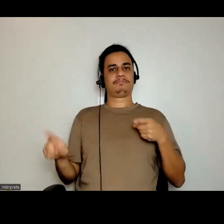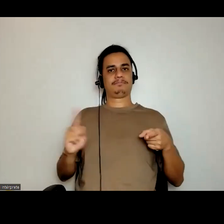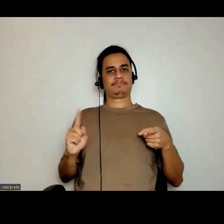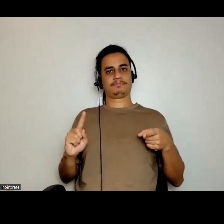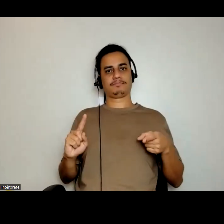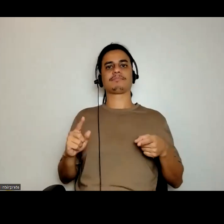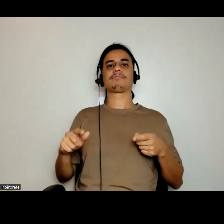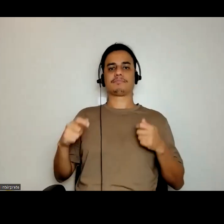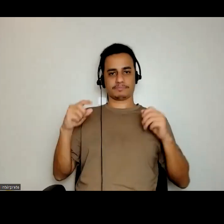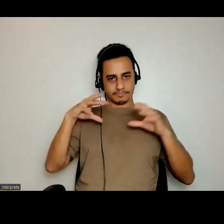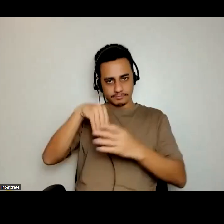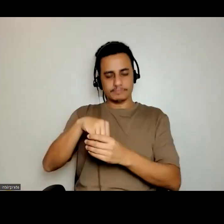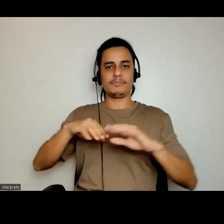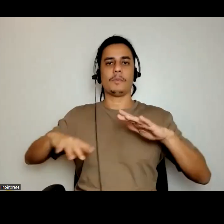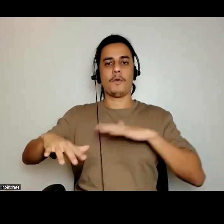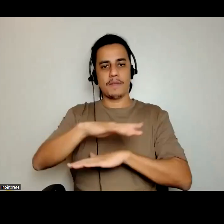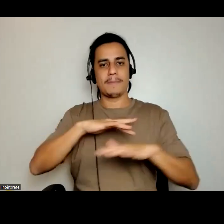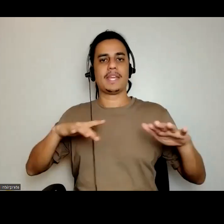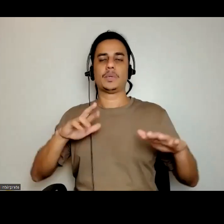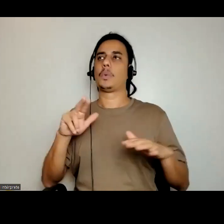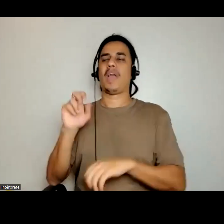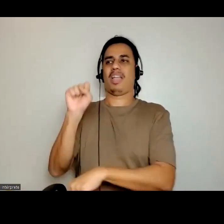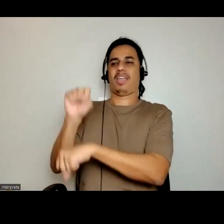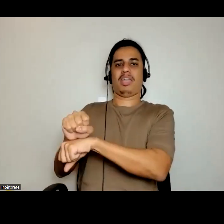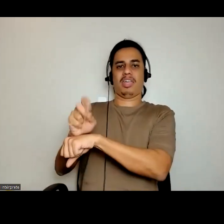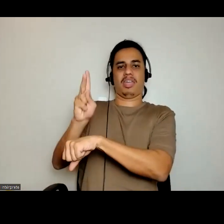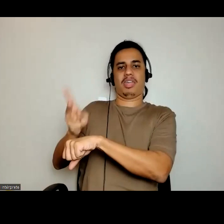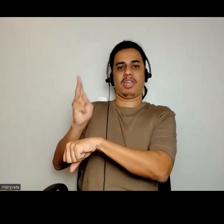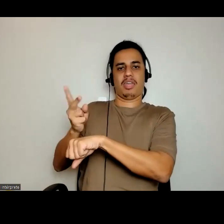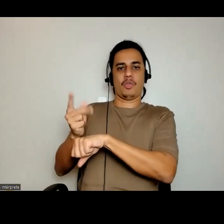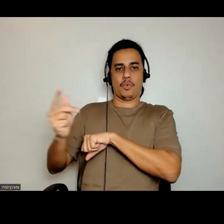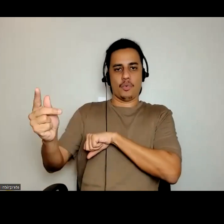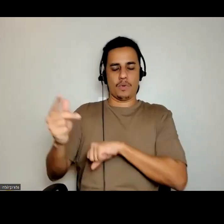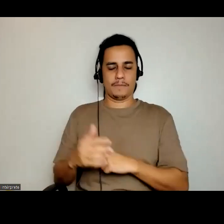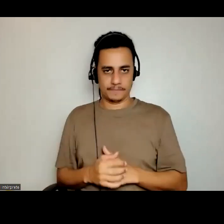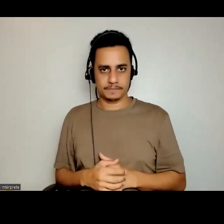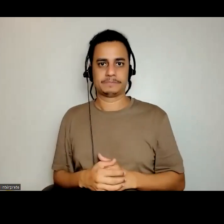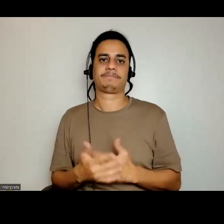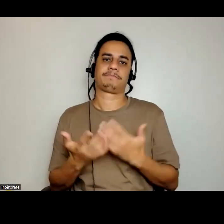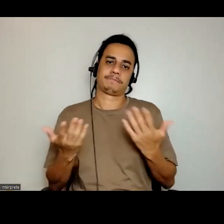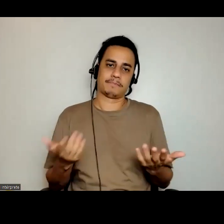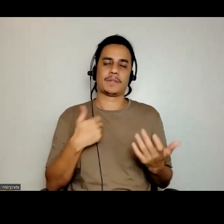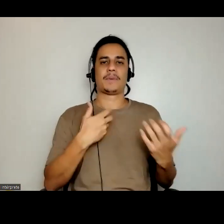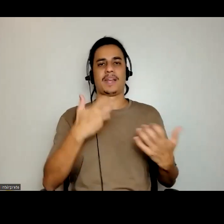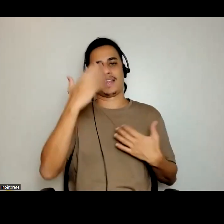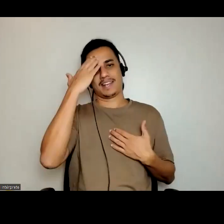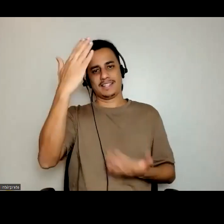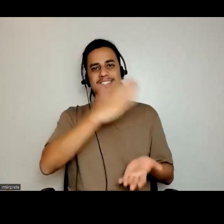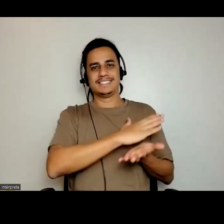do movimento, né, não é dessa estaticidade. Mas, enfim, gente, quero aqui agradecer os